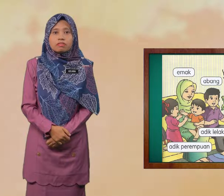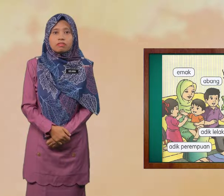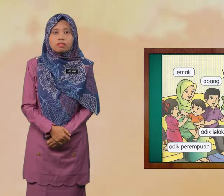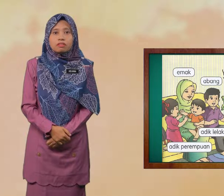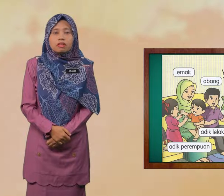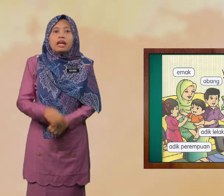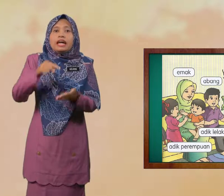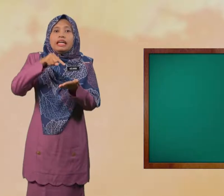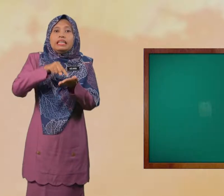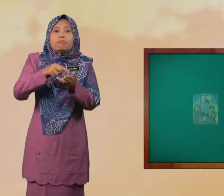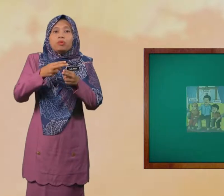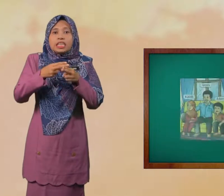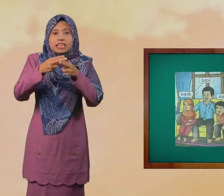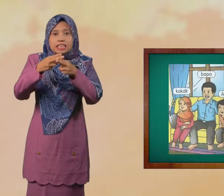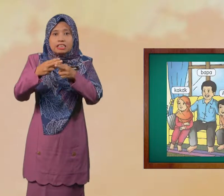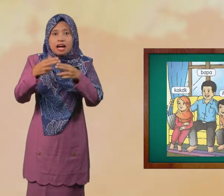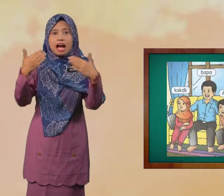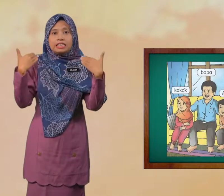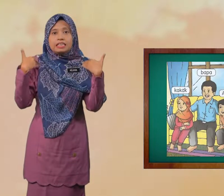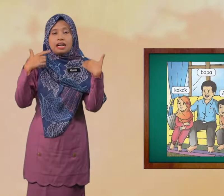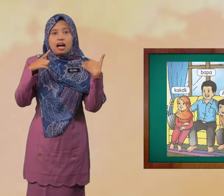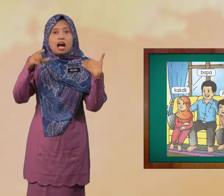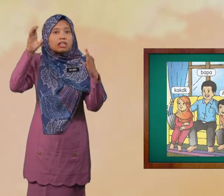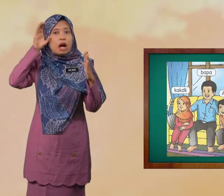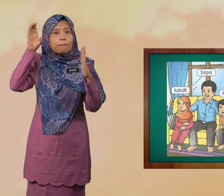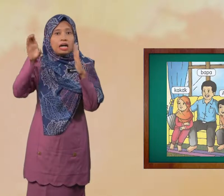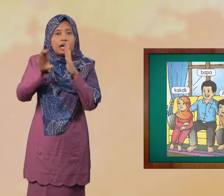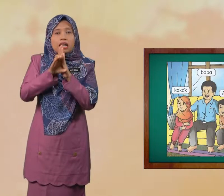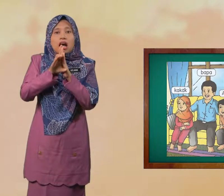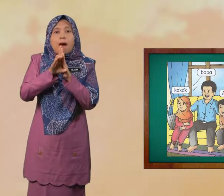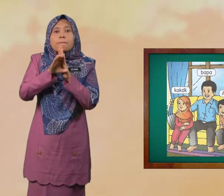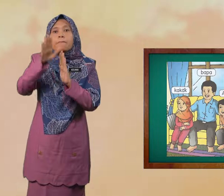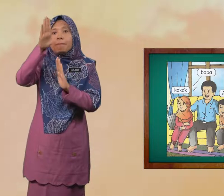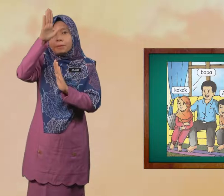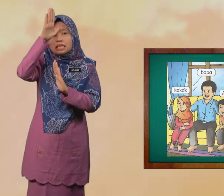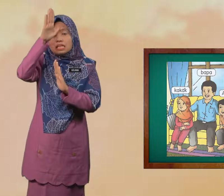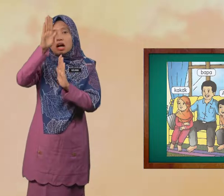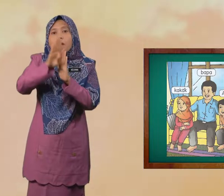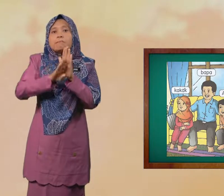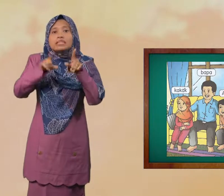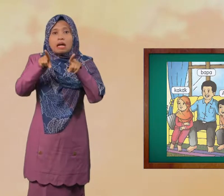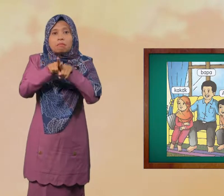Ini Pula Adalah Gambar Bapa Bersama